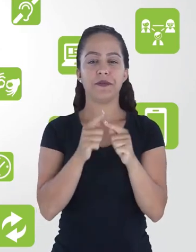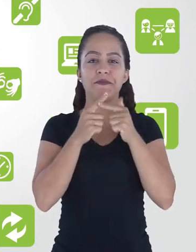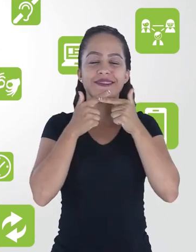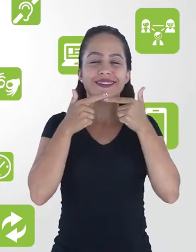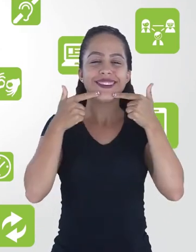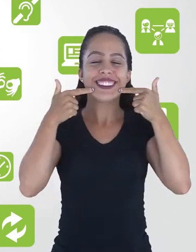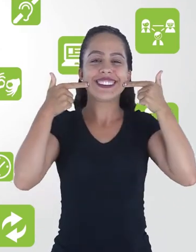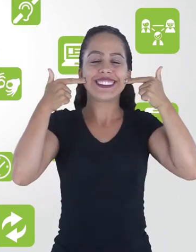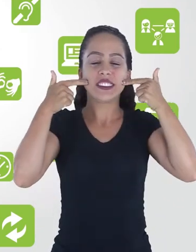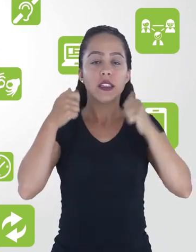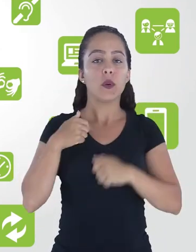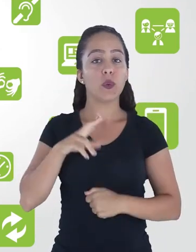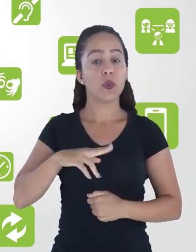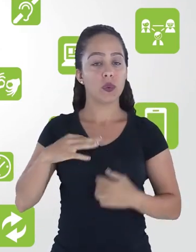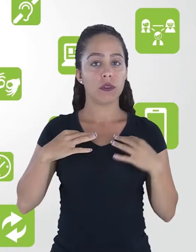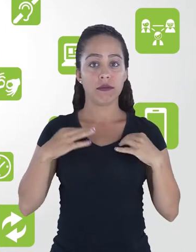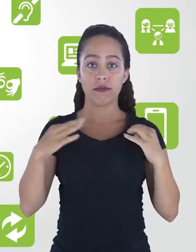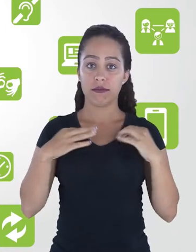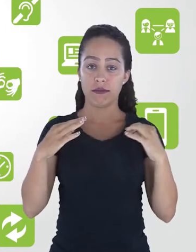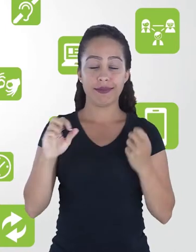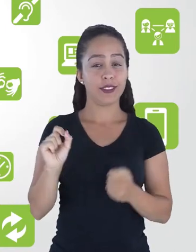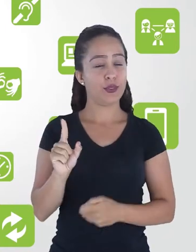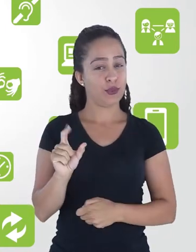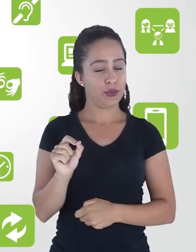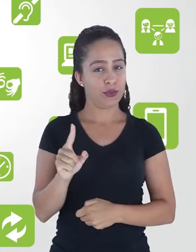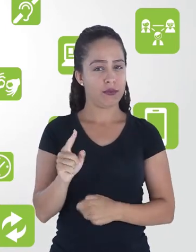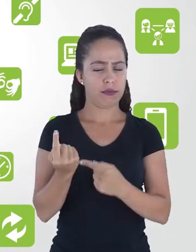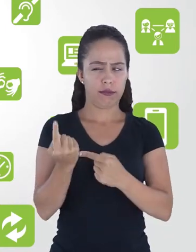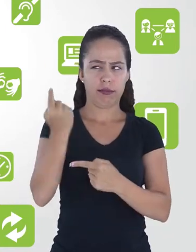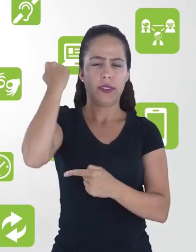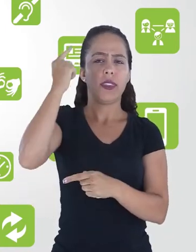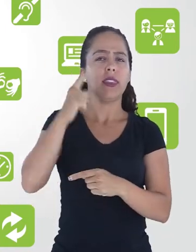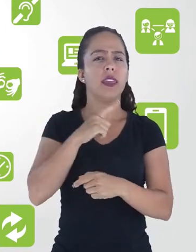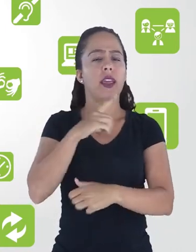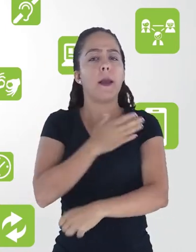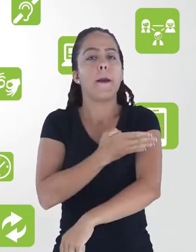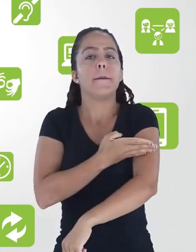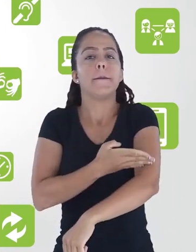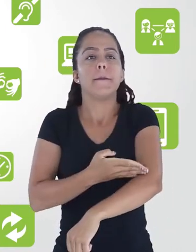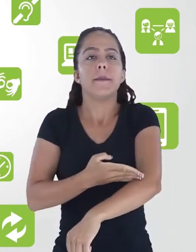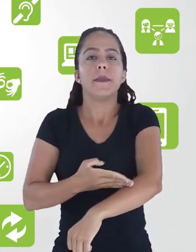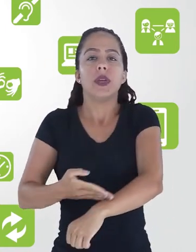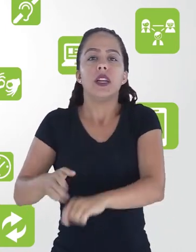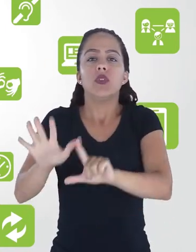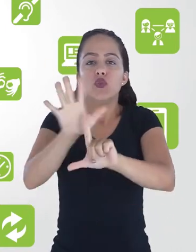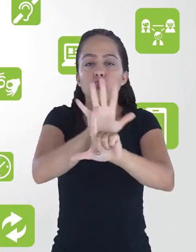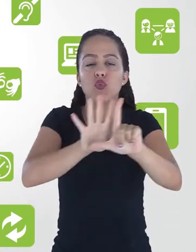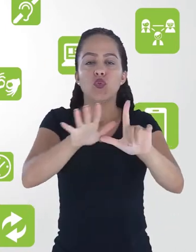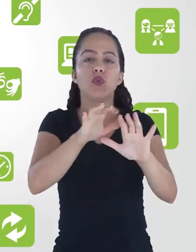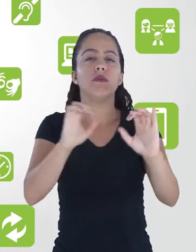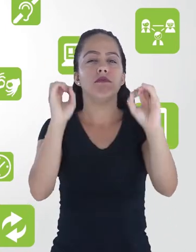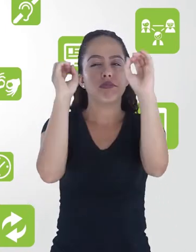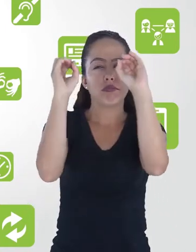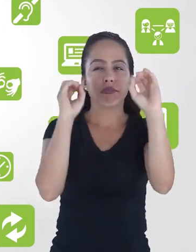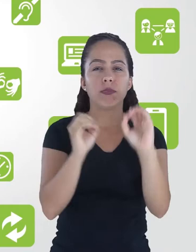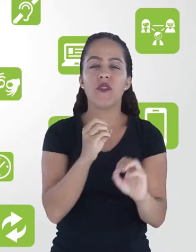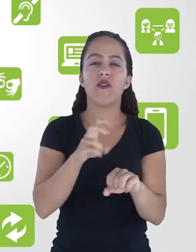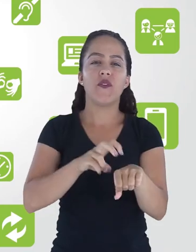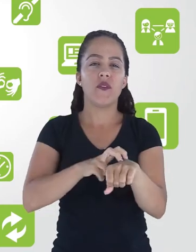e sorriso largo. Eu uso uma blusa na cor azul. Atrás de mim há um painel branco com diversos itens verdes, como